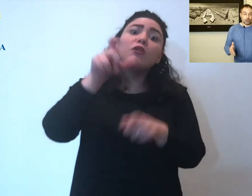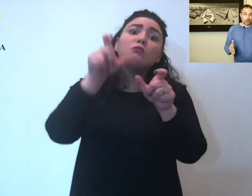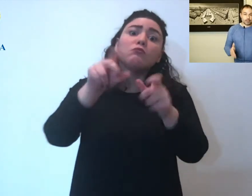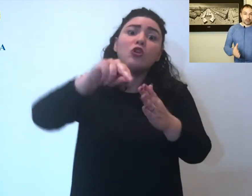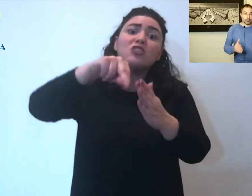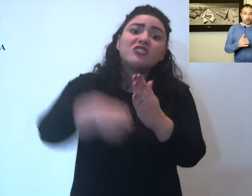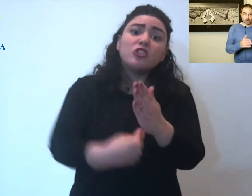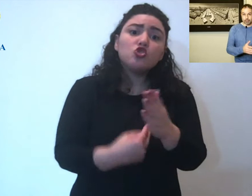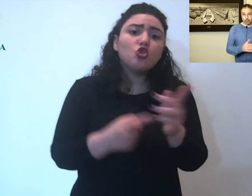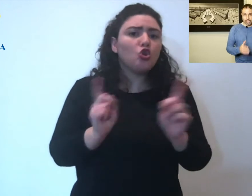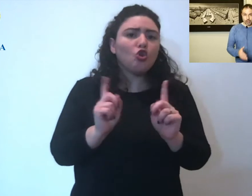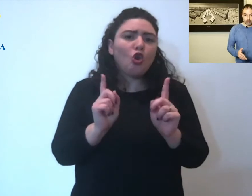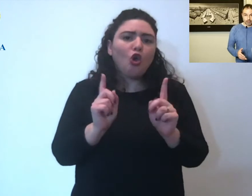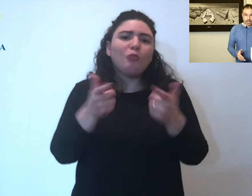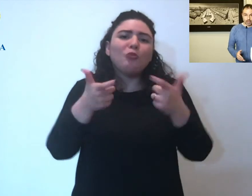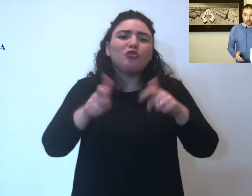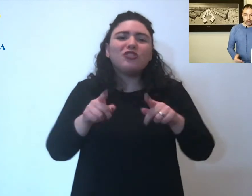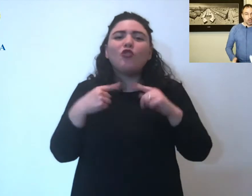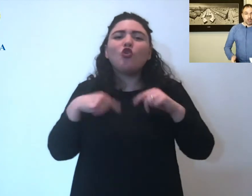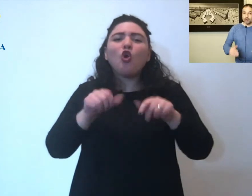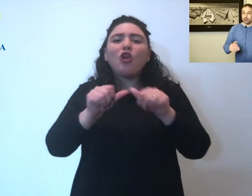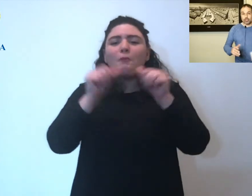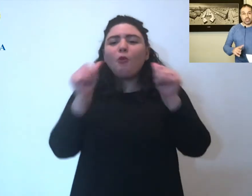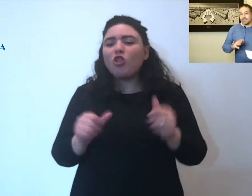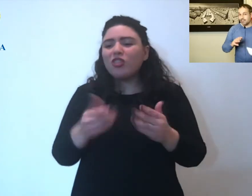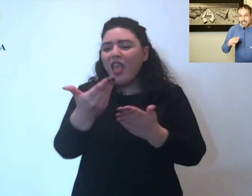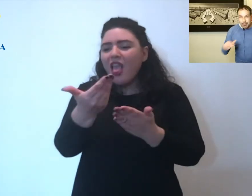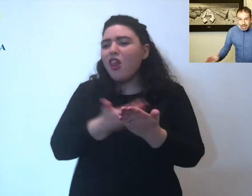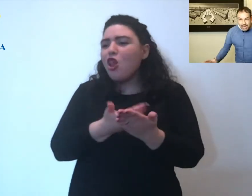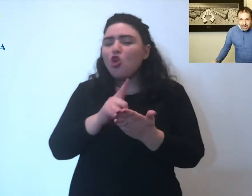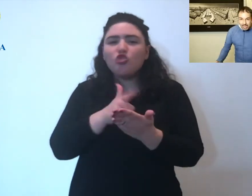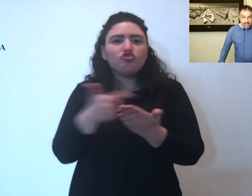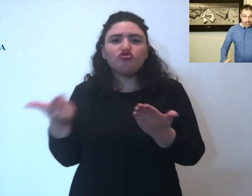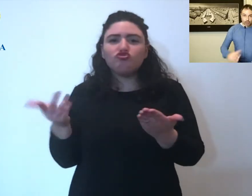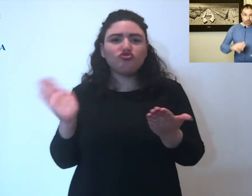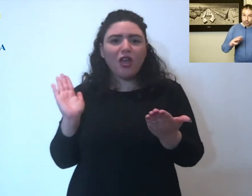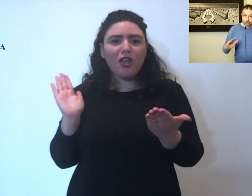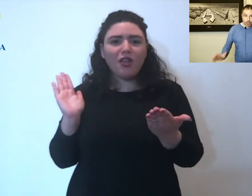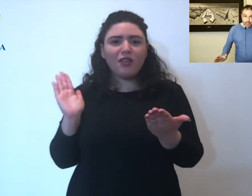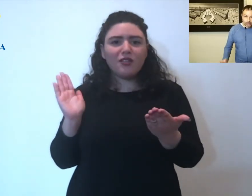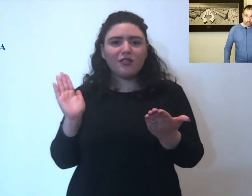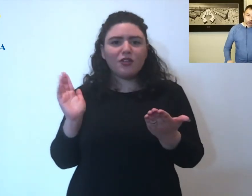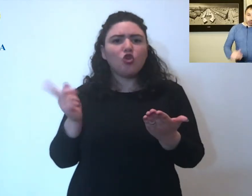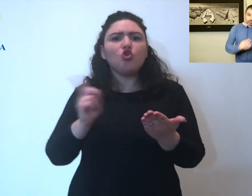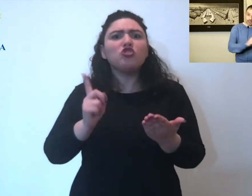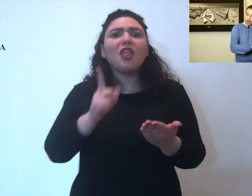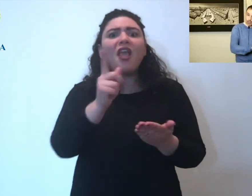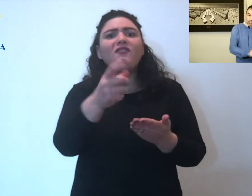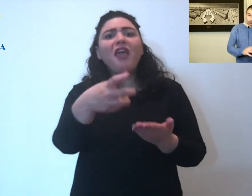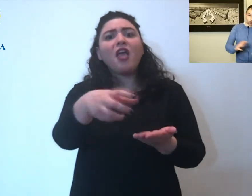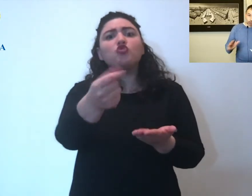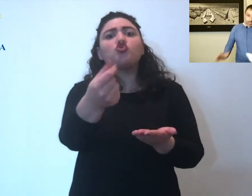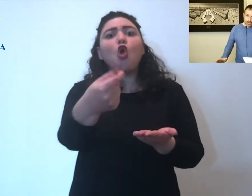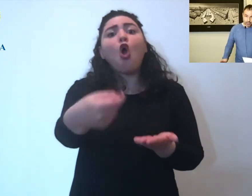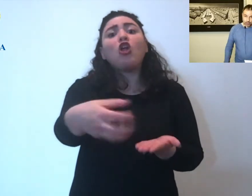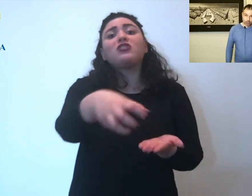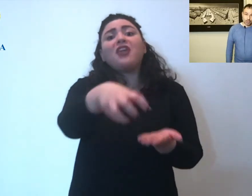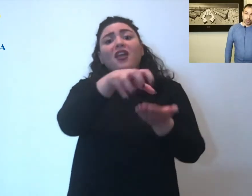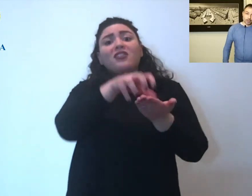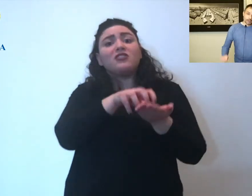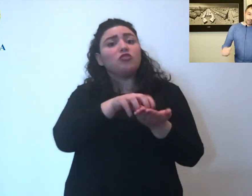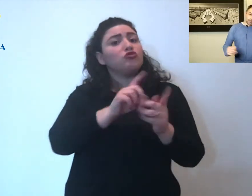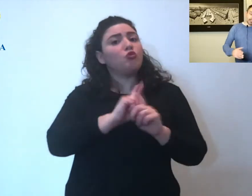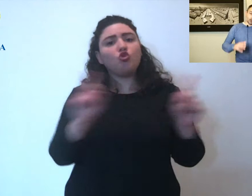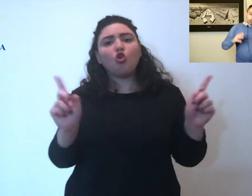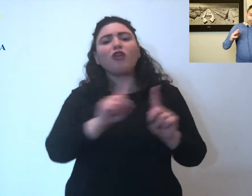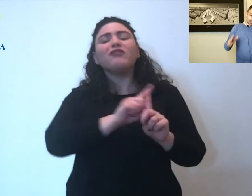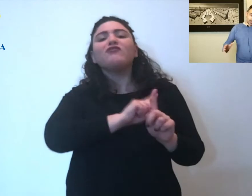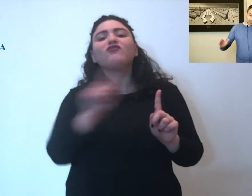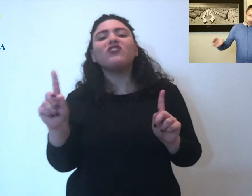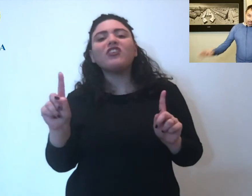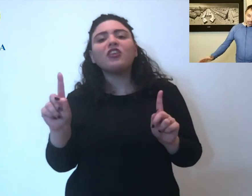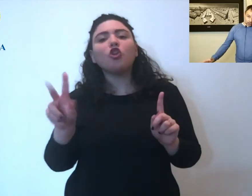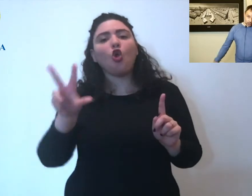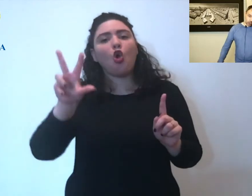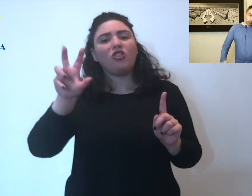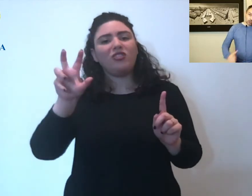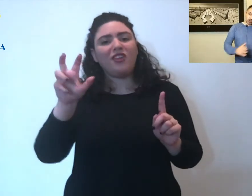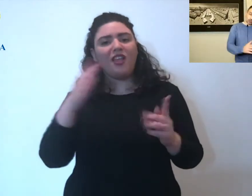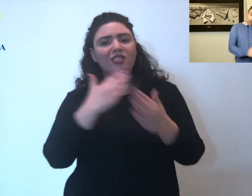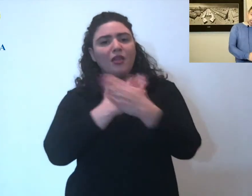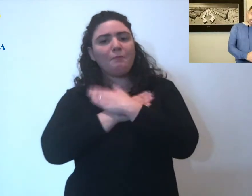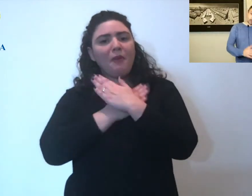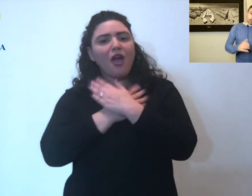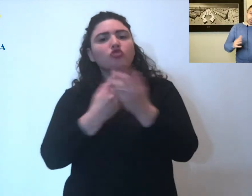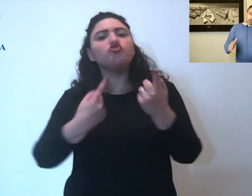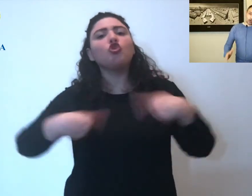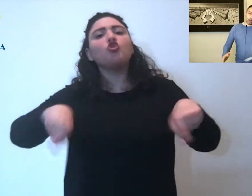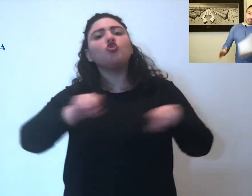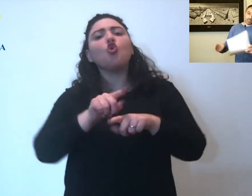noi non abbiamo ancora il modello in mano non si deve caparra in questo momento non si deve nulla di tutto il resto fino al 30 maggio